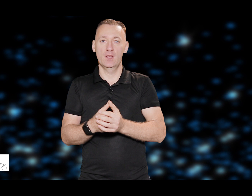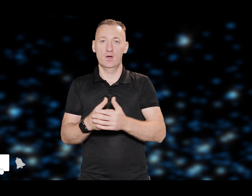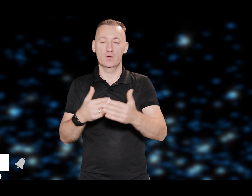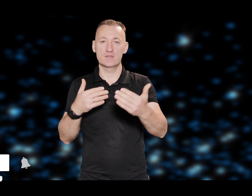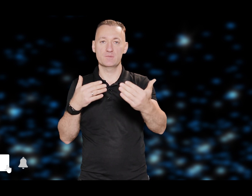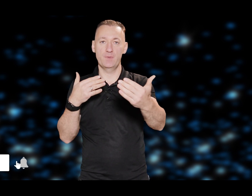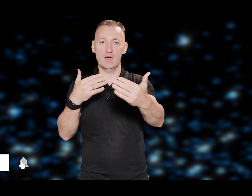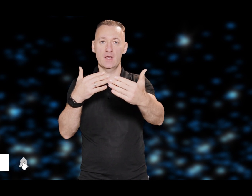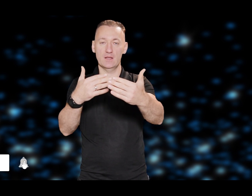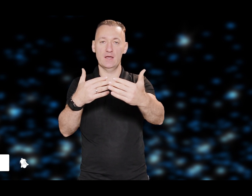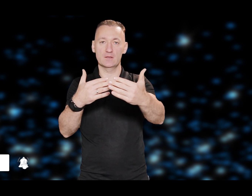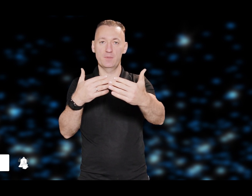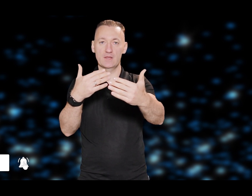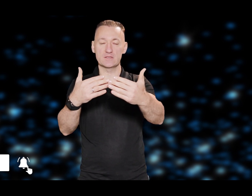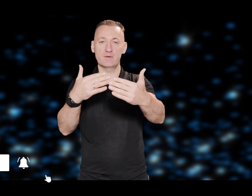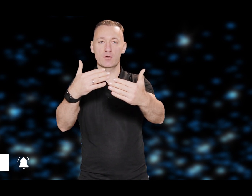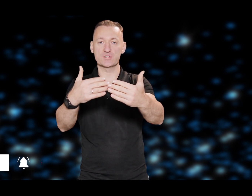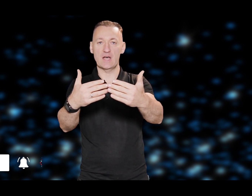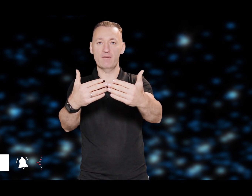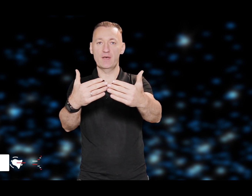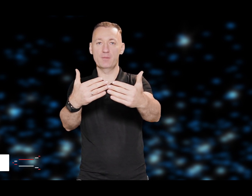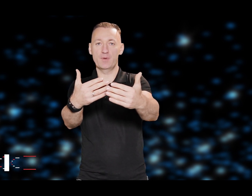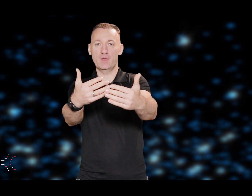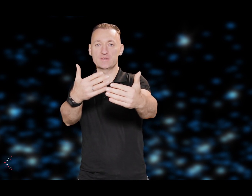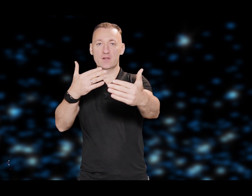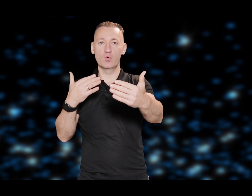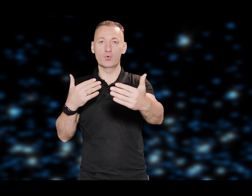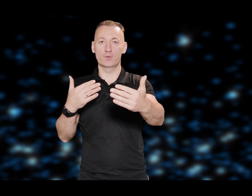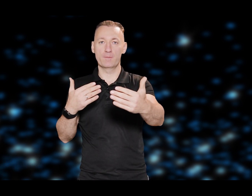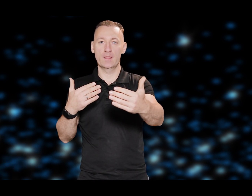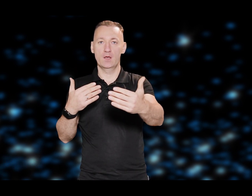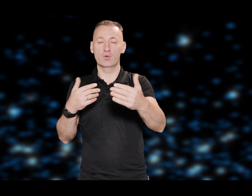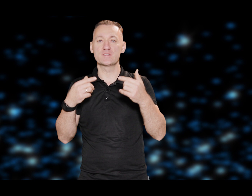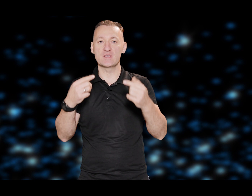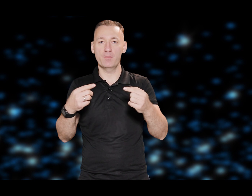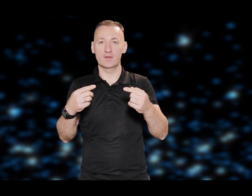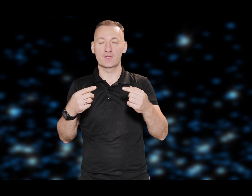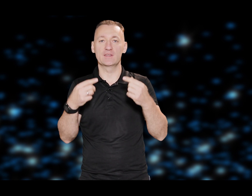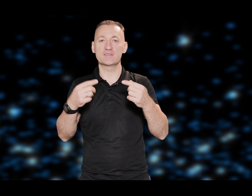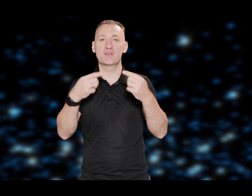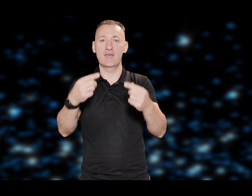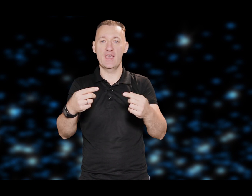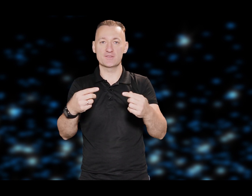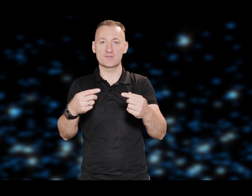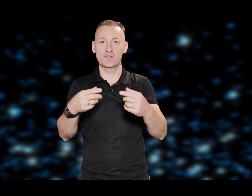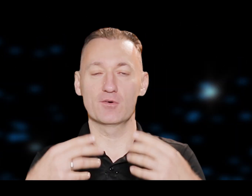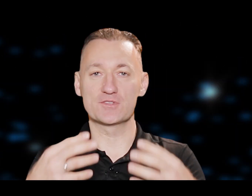Un es piegāju klāt pie tā cilvēka, kurš stāvēja pie manis ar muguru. Un es sapratu, ka tas ir Jēzus, kurš